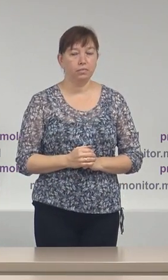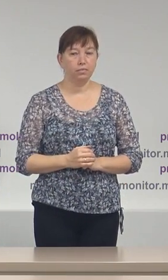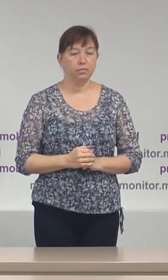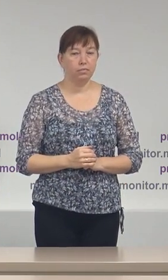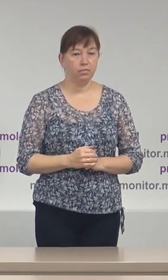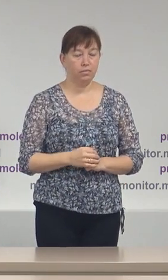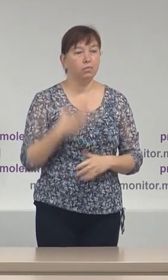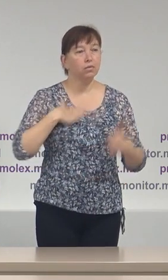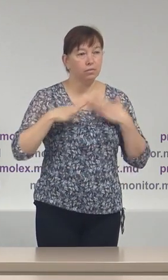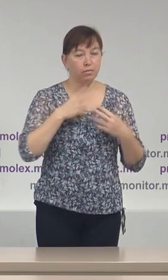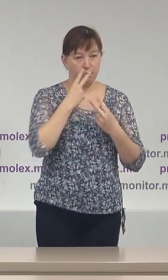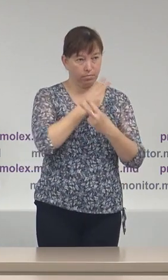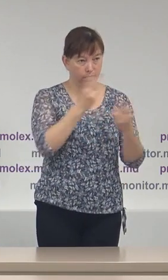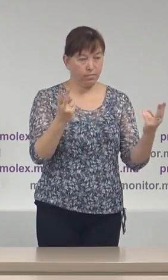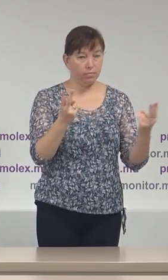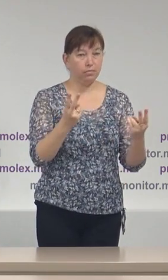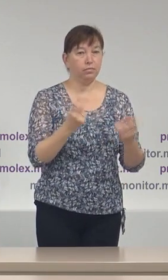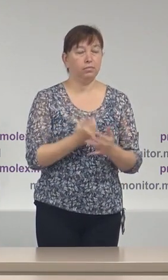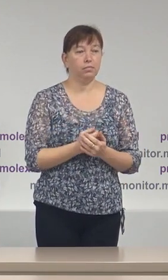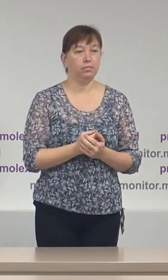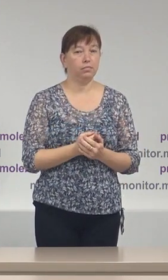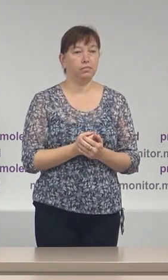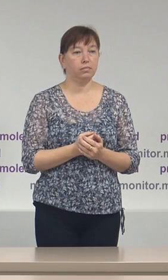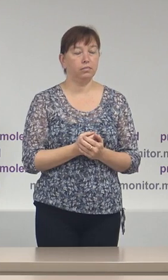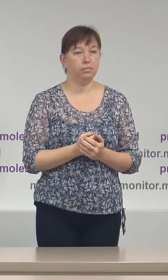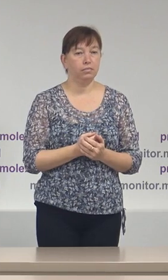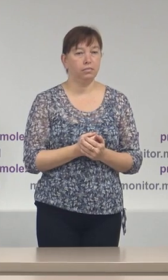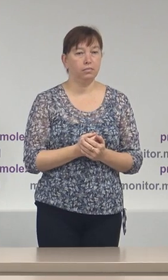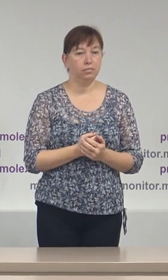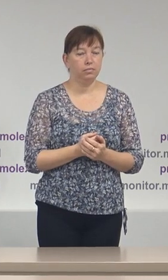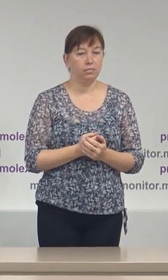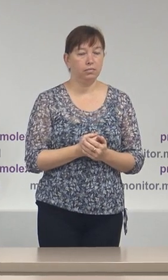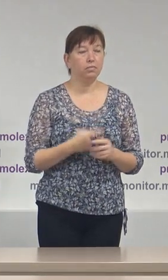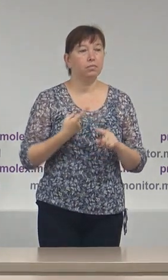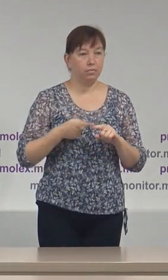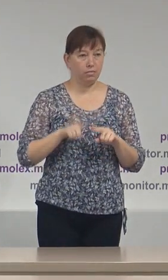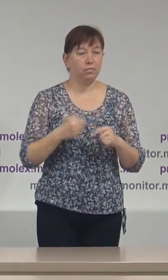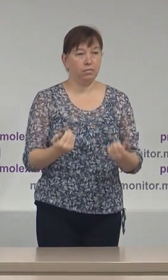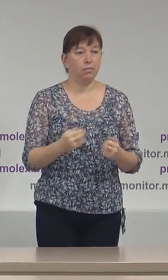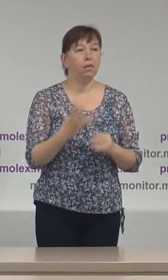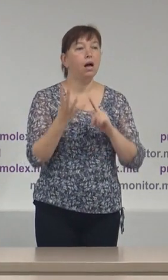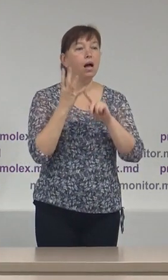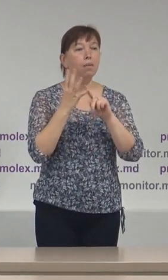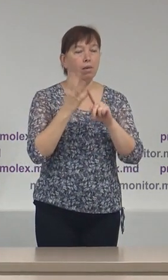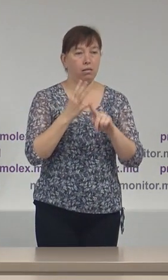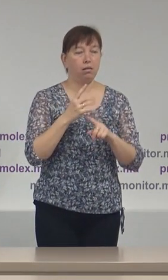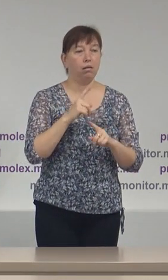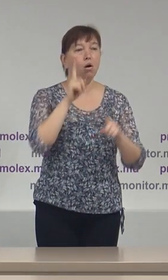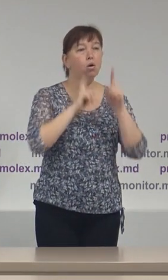Bine v-am regăsit la cea de-a patra conferință de preasă,